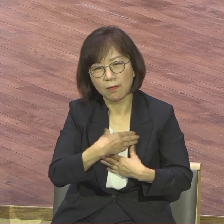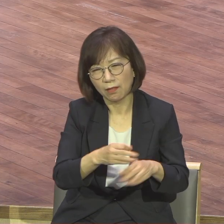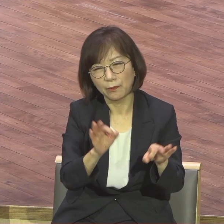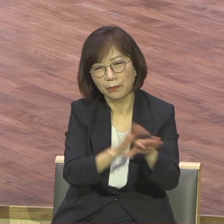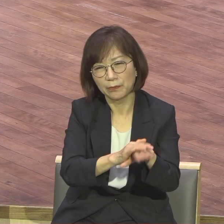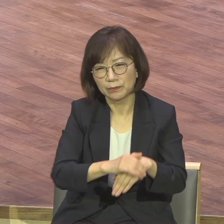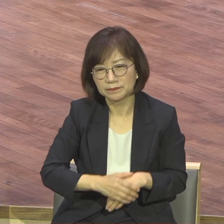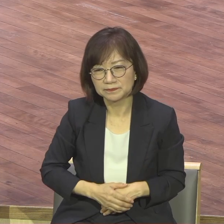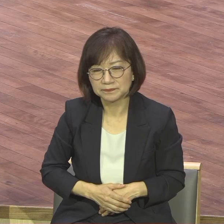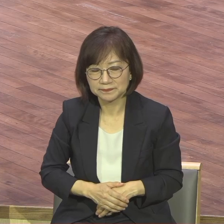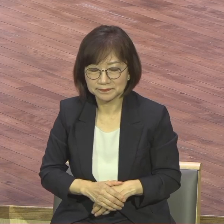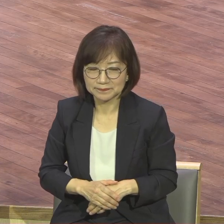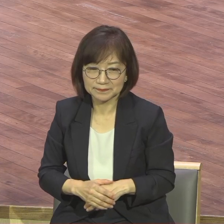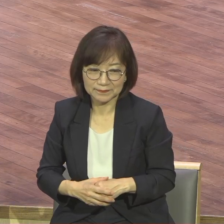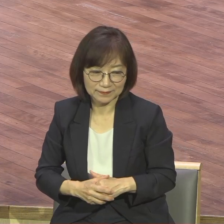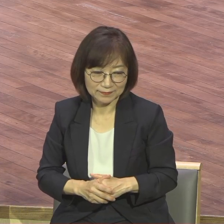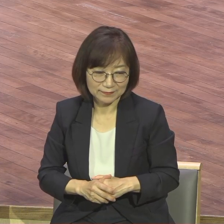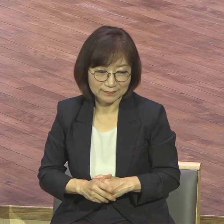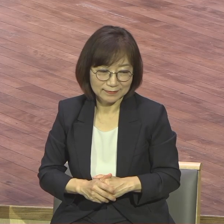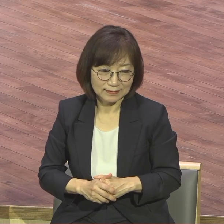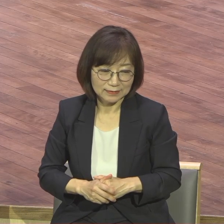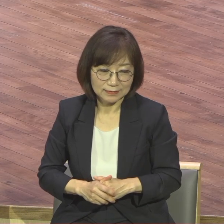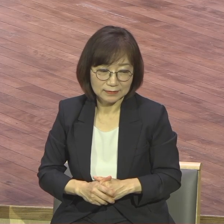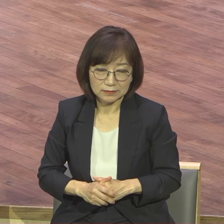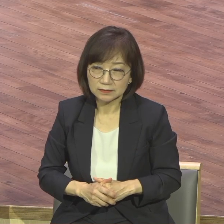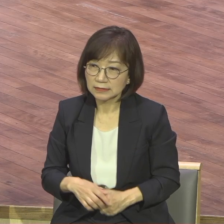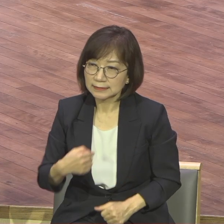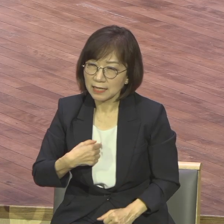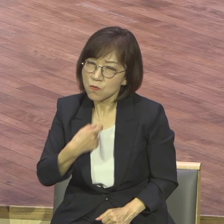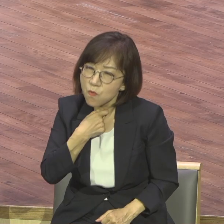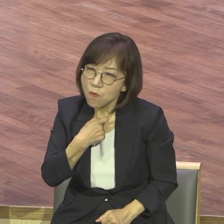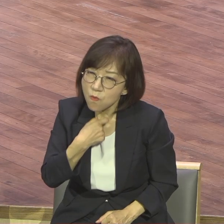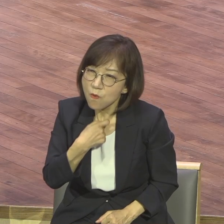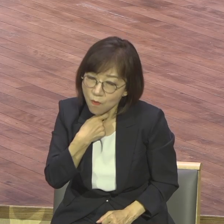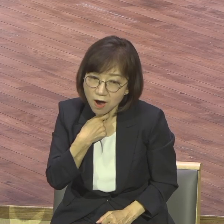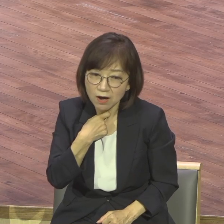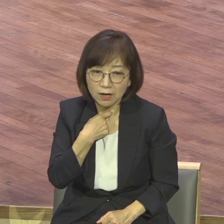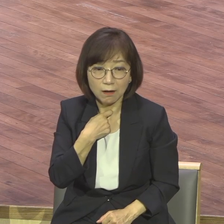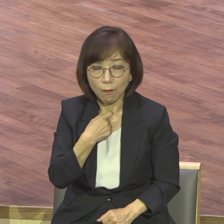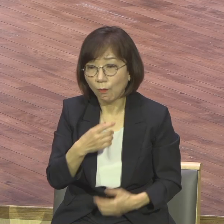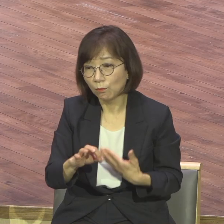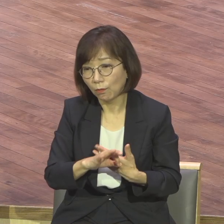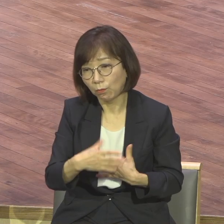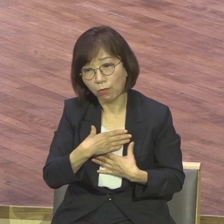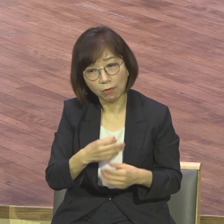내 중심이 되면 평안이 없어요 그거 아셔야 돼요